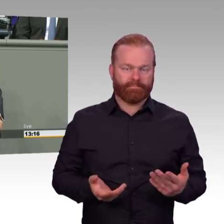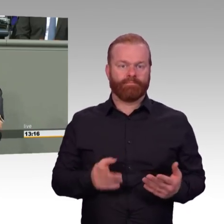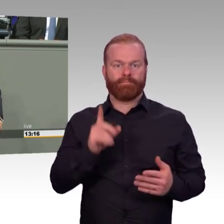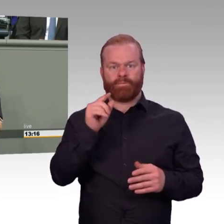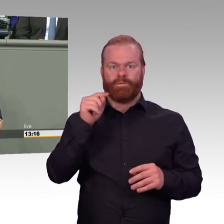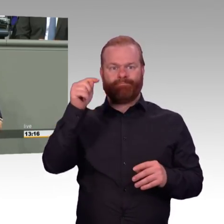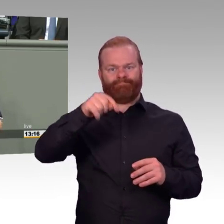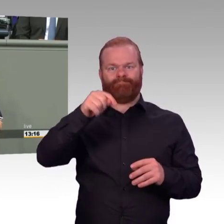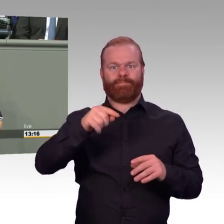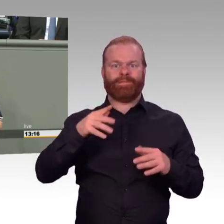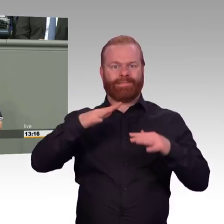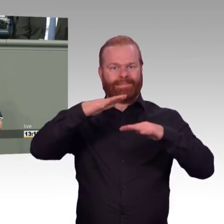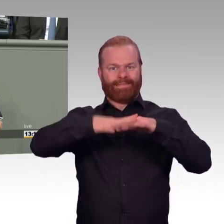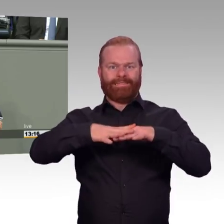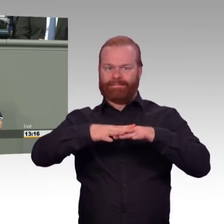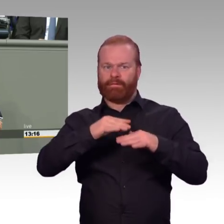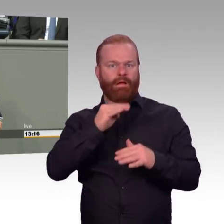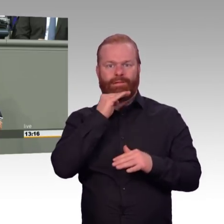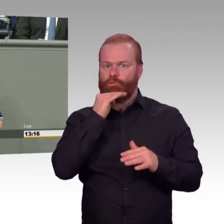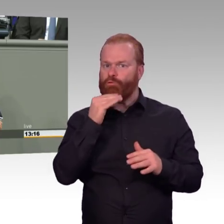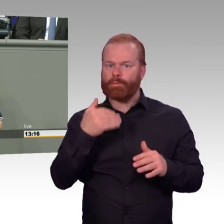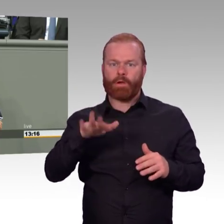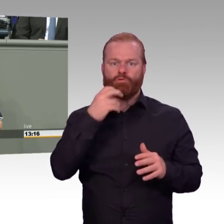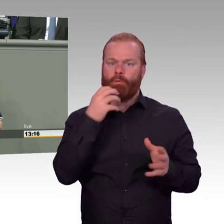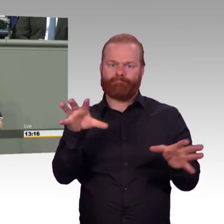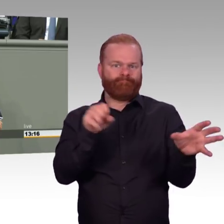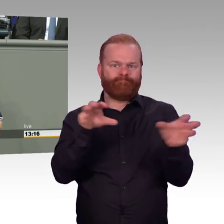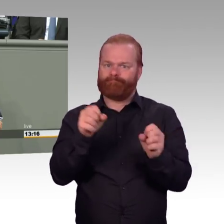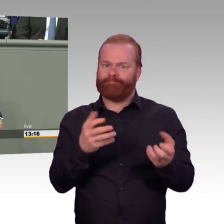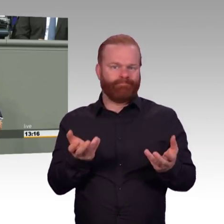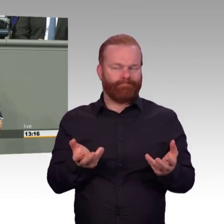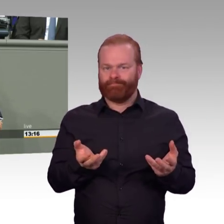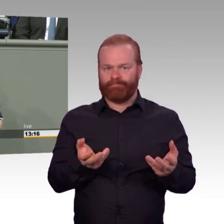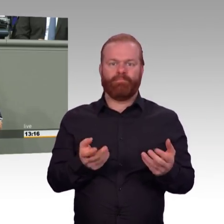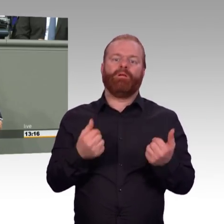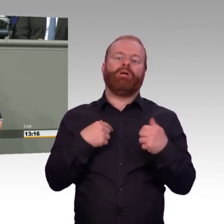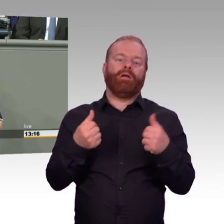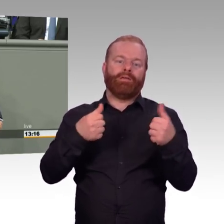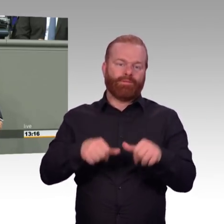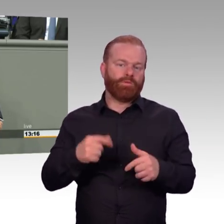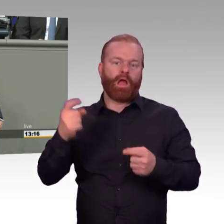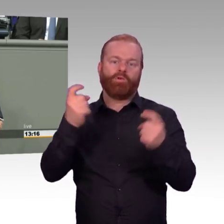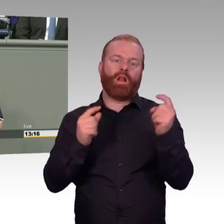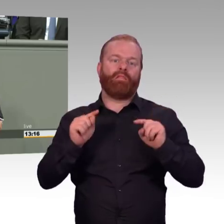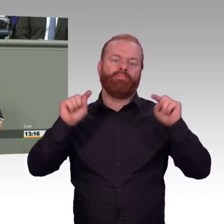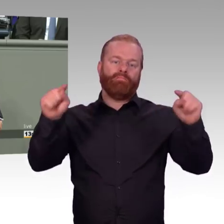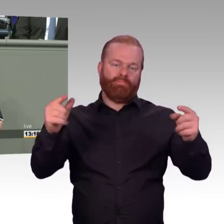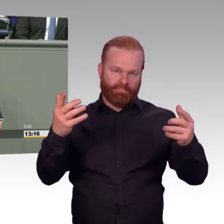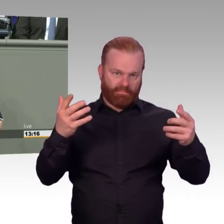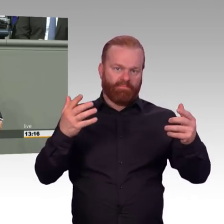Euro mehr, als er an der Börse wert war. Das ist die neue grüne Stromwelt, in die Sie, Frau Bundeskanzlerin, gut, sie ist nicht da, unterstützt von